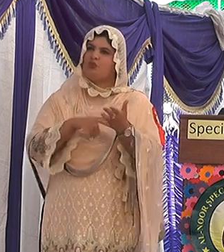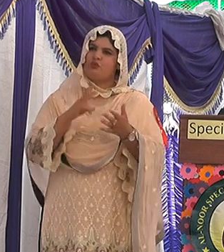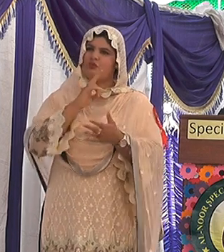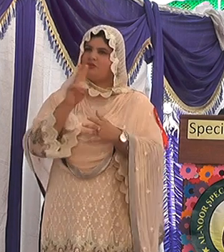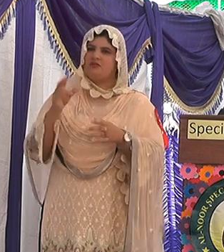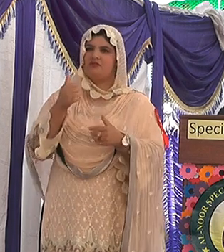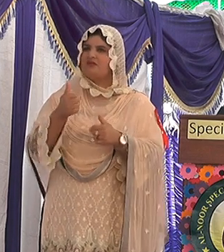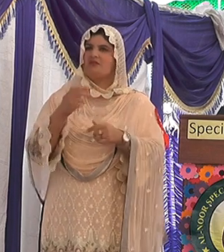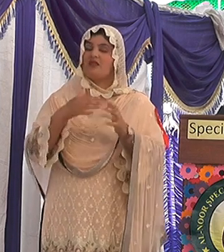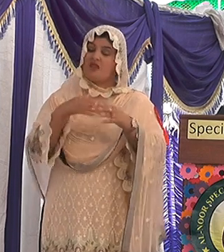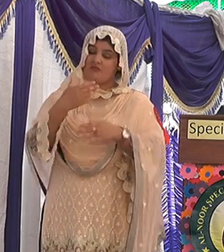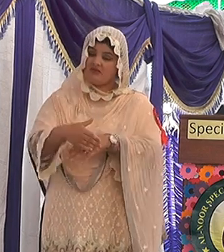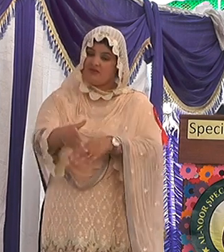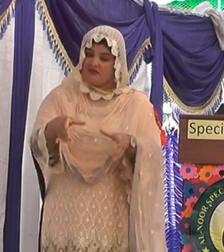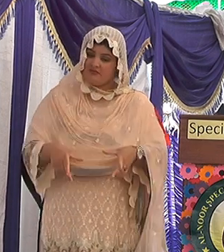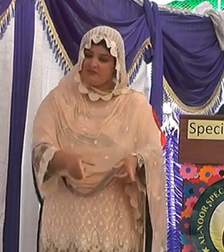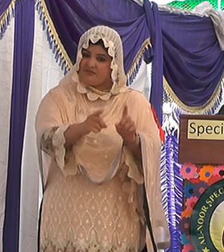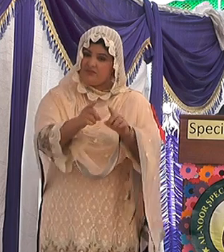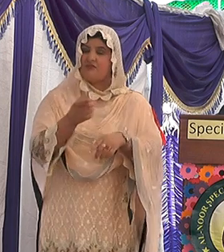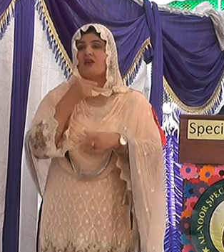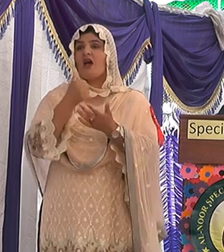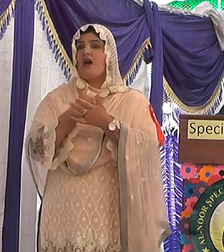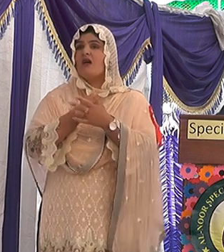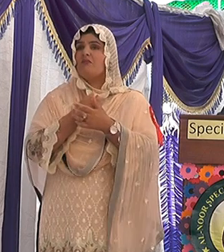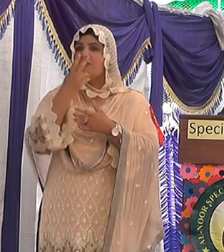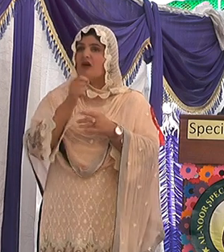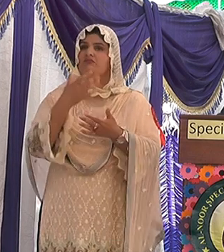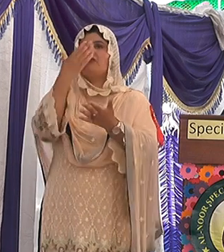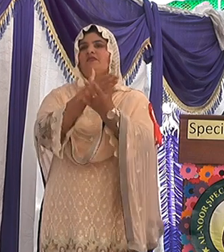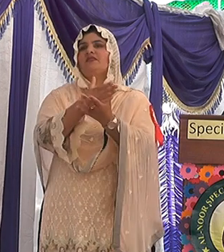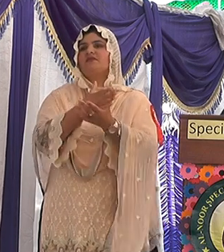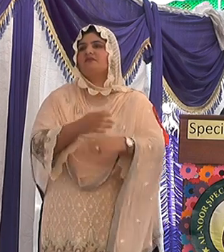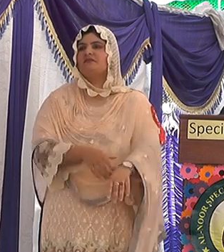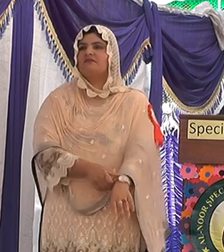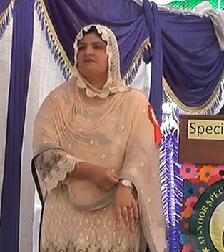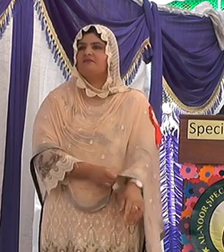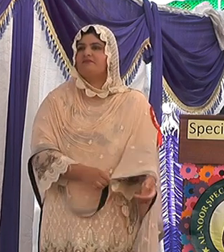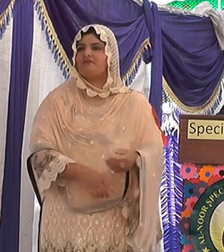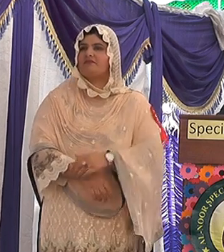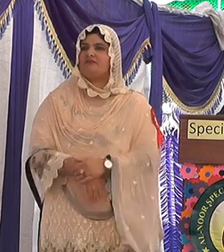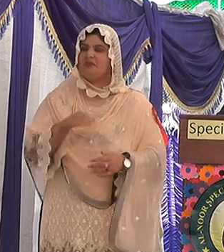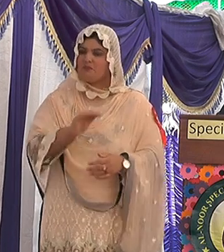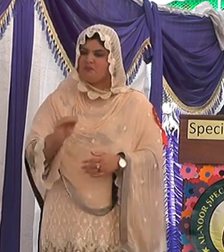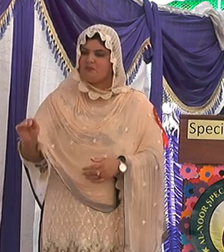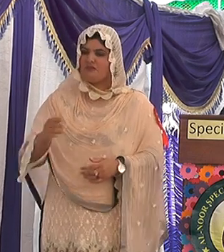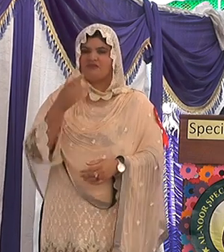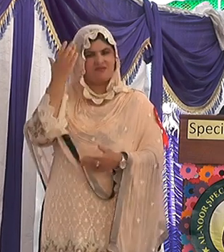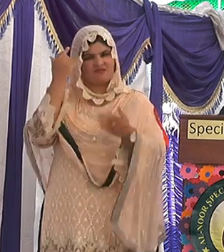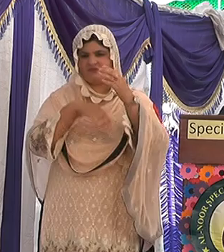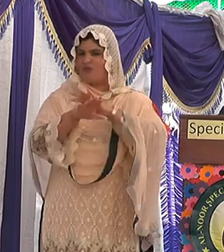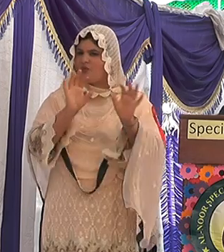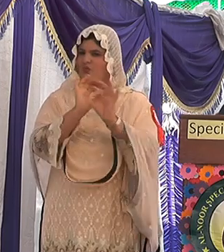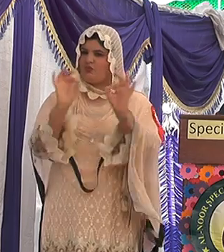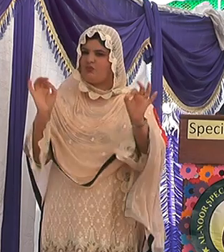ان بچوں کی راہ میں ان کے موصل اور کار احمد شہری بننے میں سب سے بڑی رکاوٹ ہیں یہ بچے ڈیسیبل نہیں ہیں